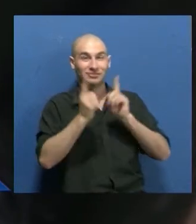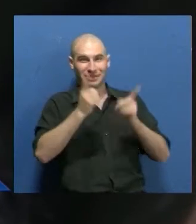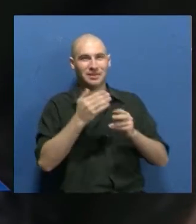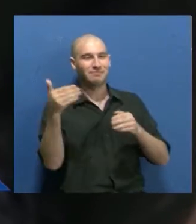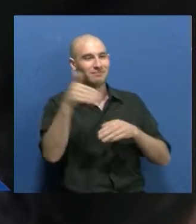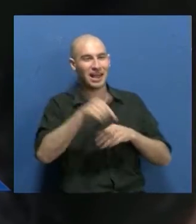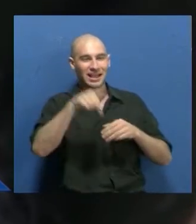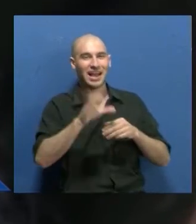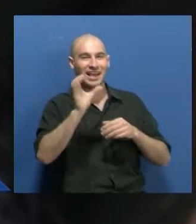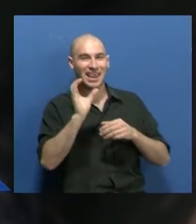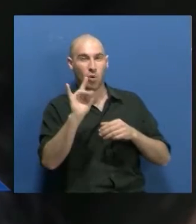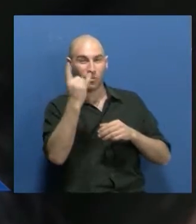Unidiversidad Noticias